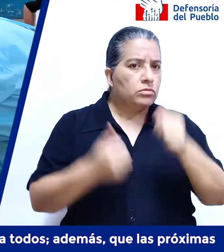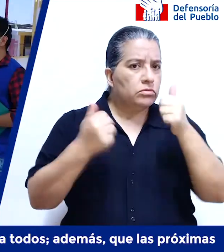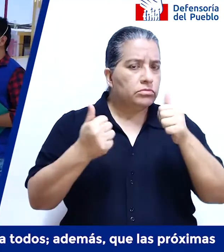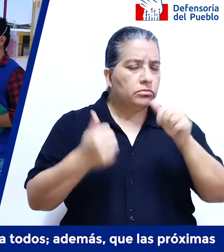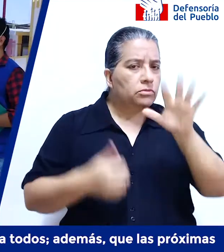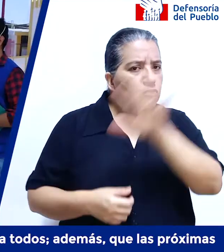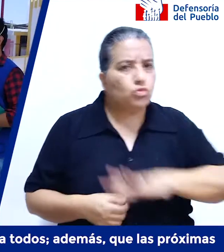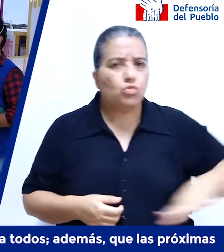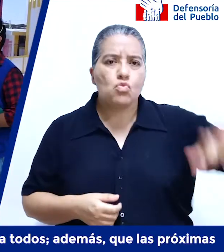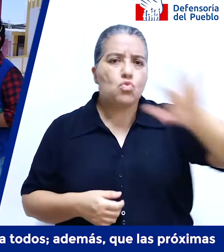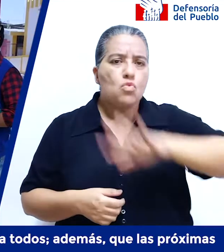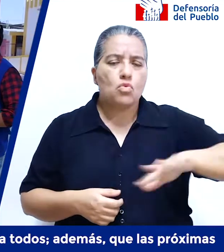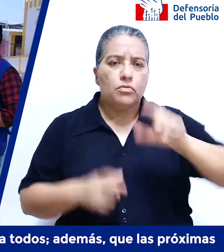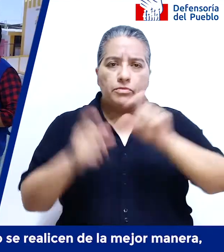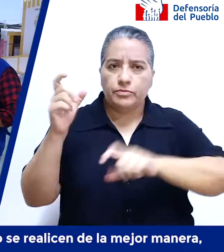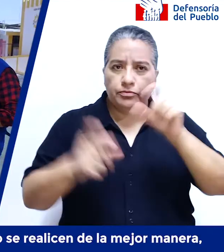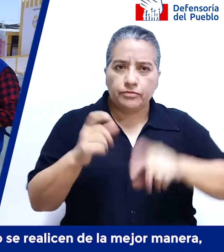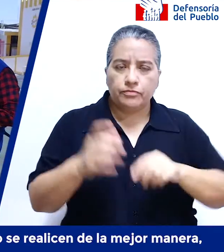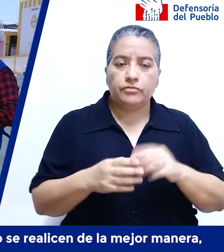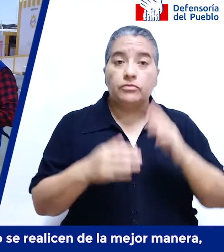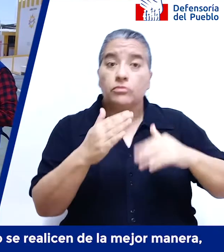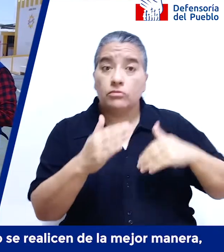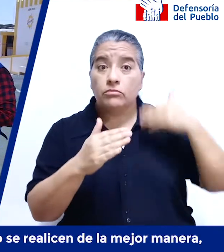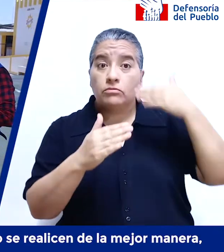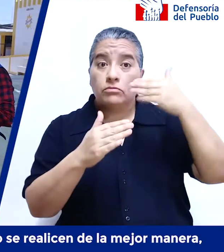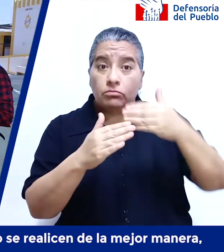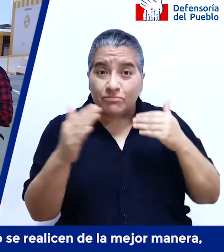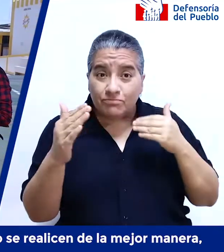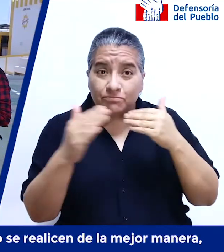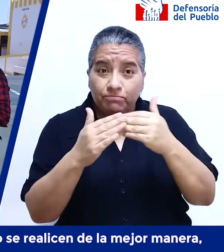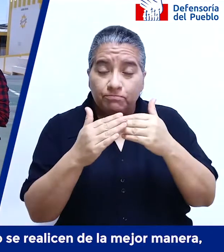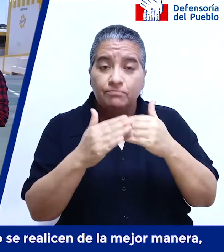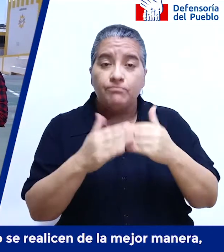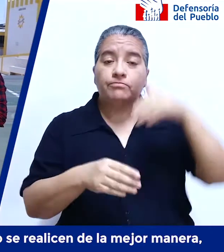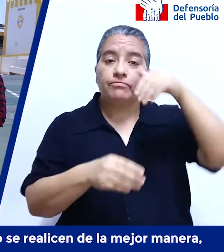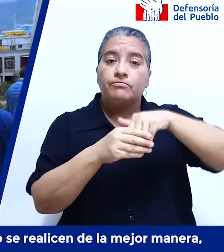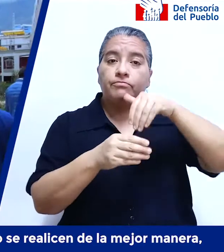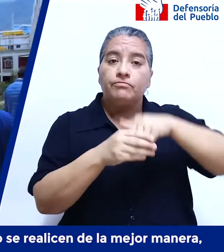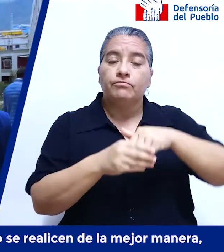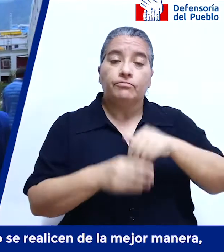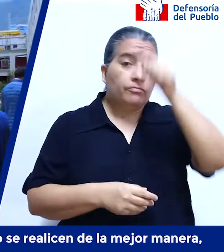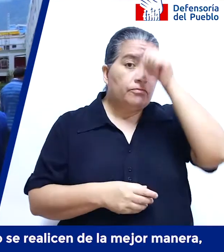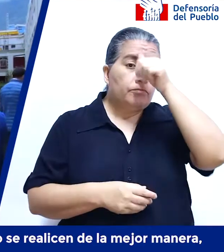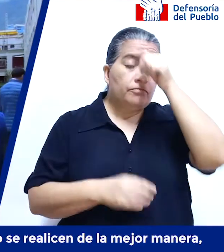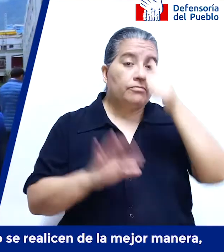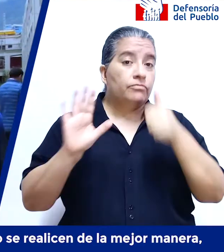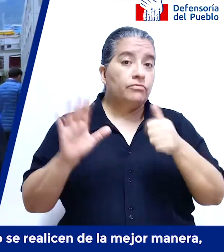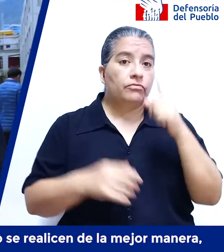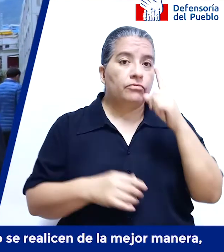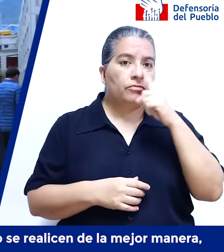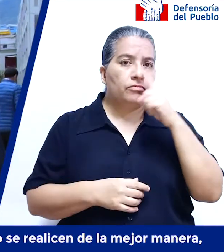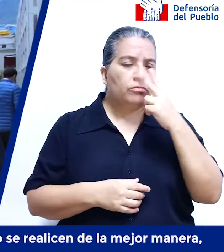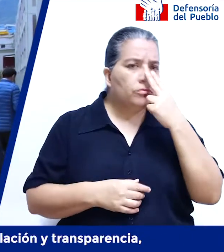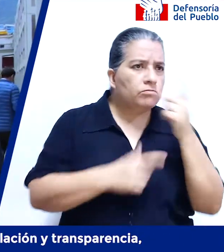además que las próximas elecciones del domingo 6 de junio se realicen de la mejor manera, con